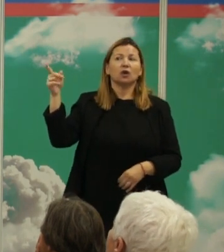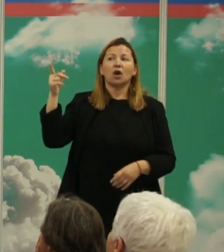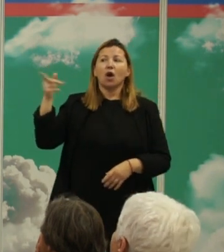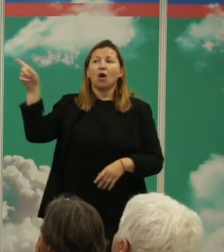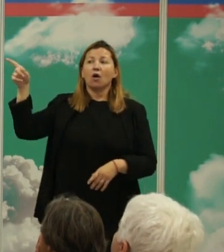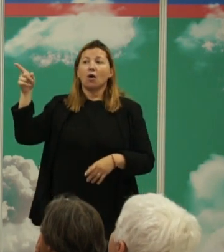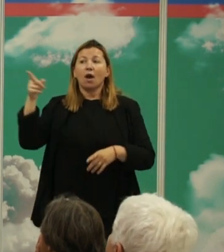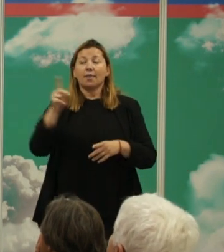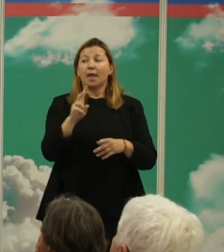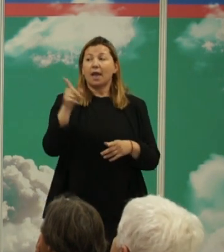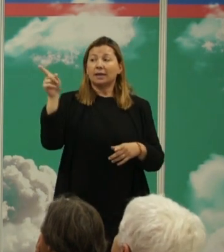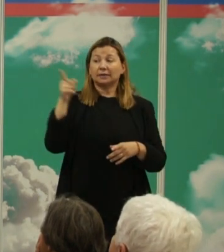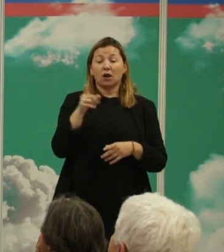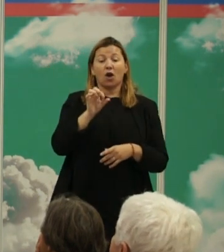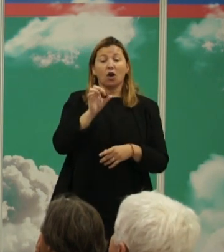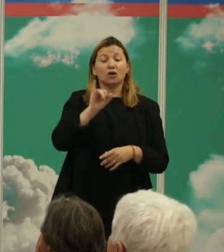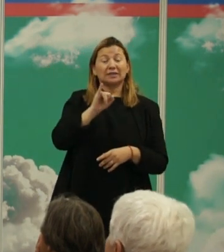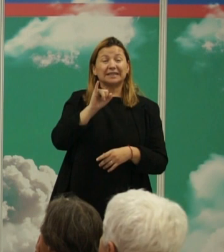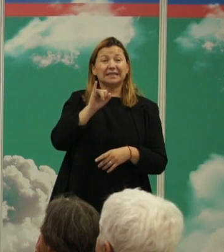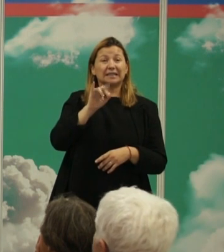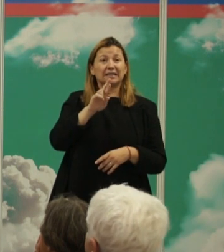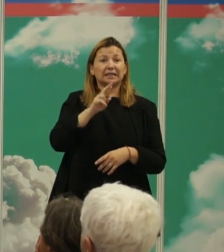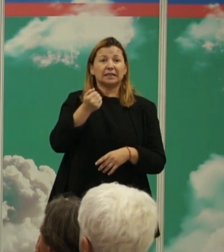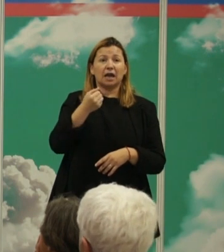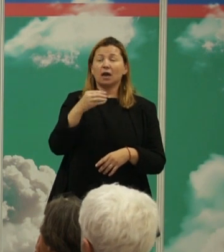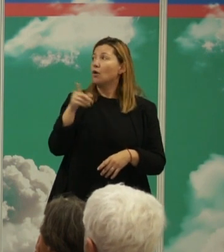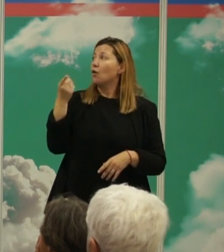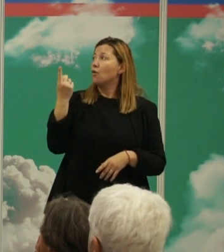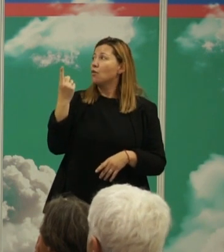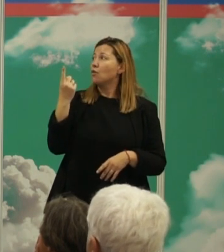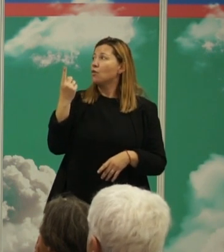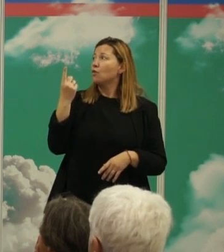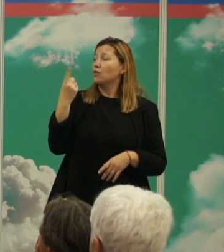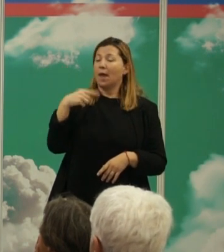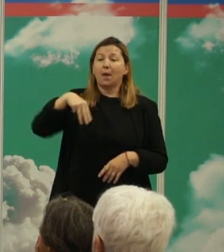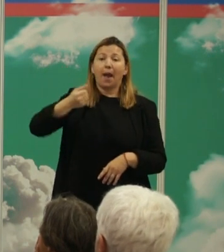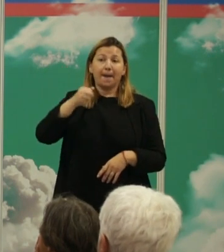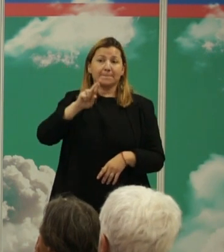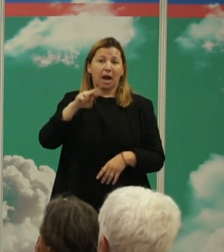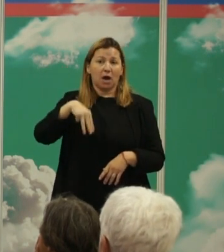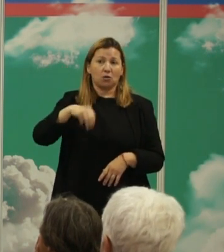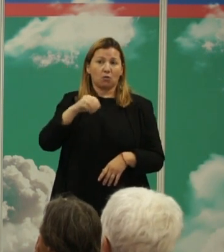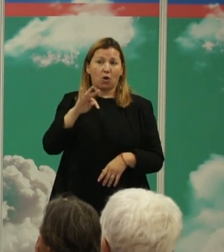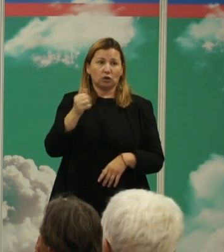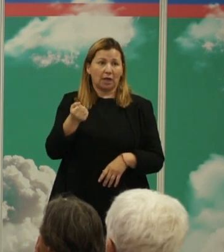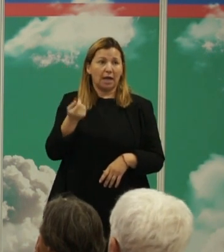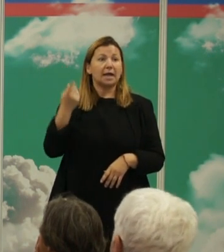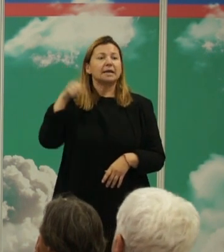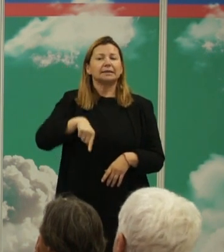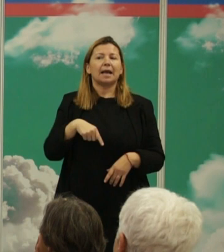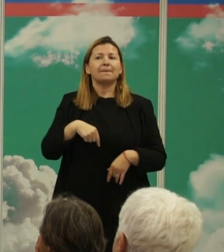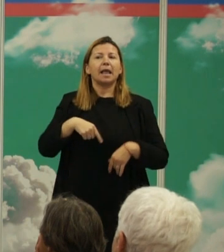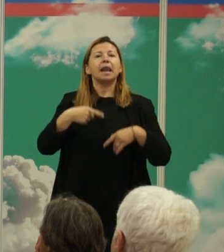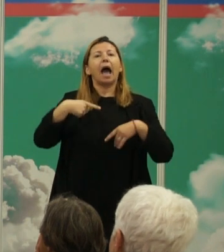de hecho entre los más violentos aparece la marmota una de las especies de marmota aparece la gacela dama que estamos intentando